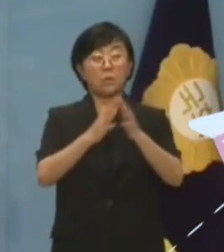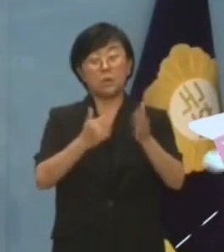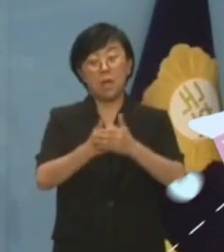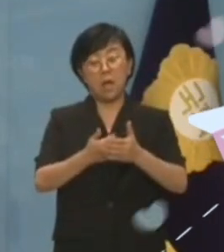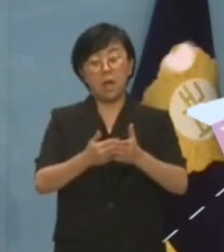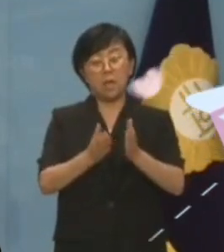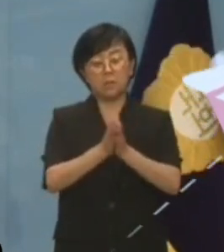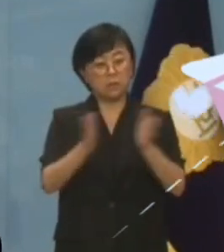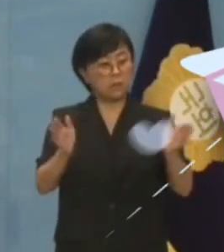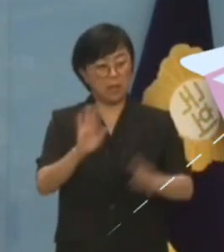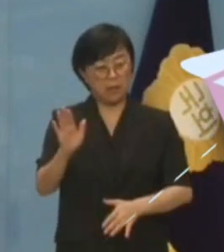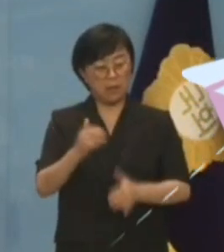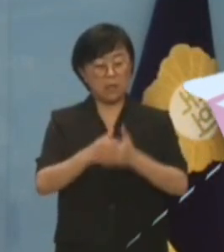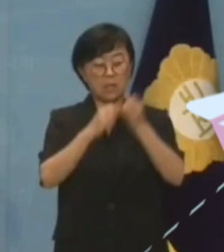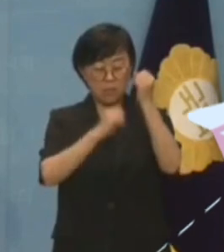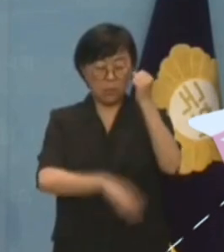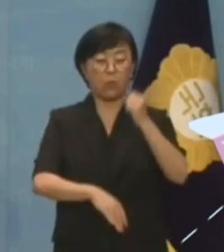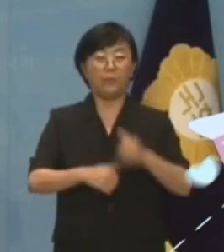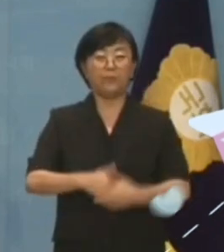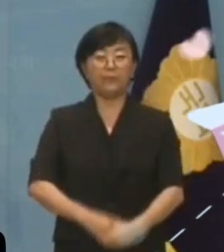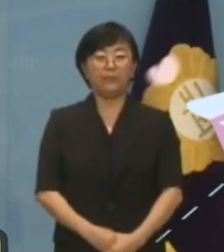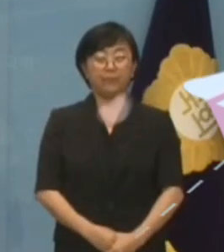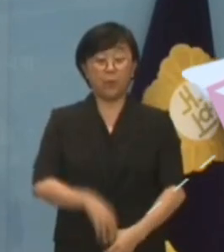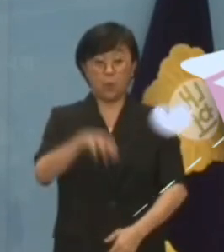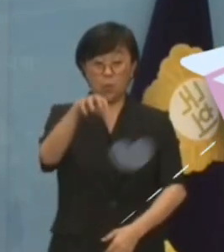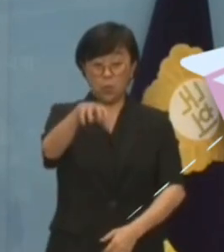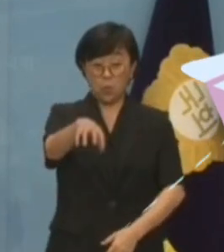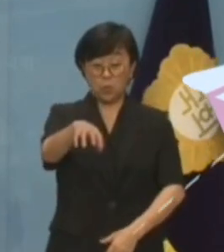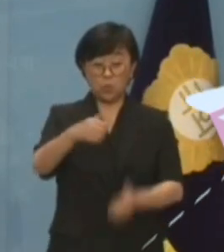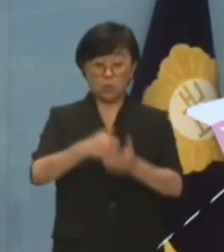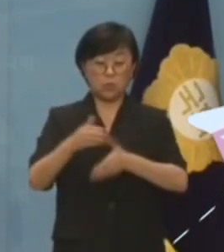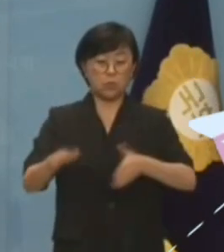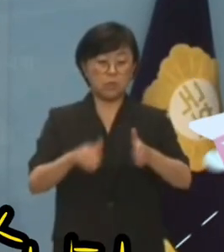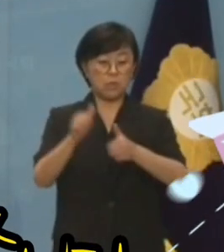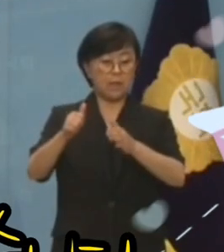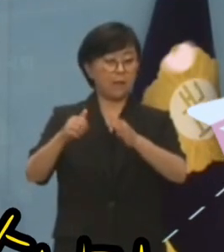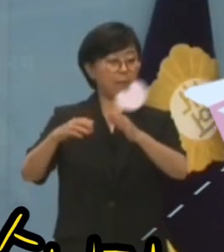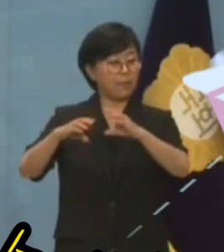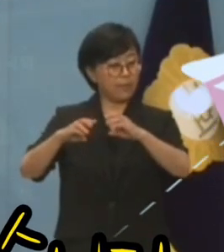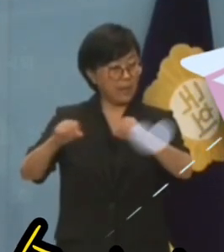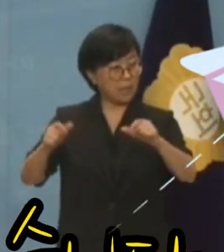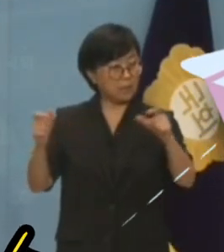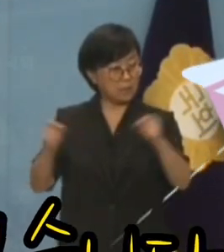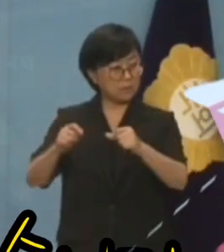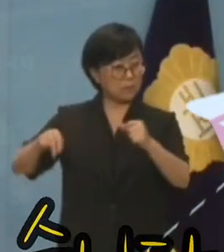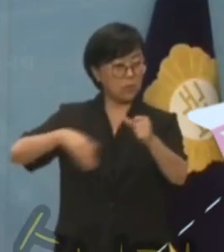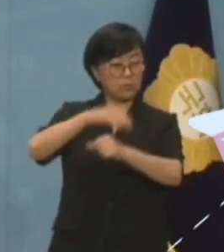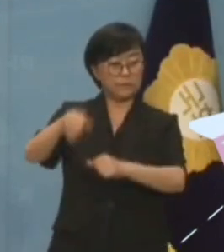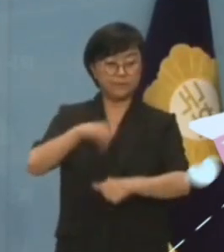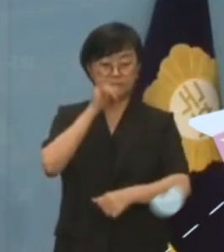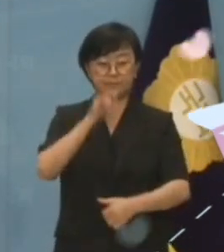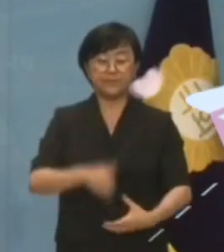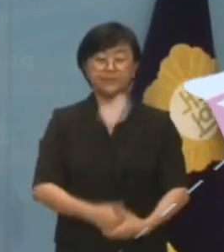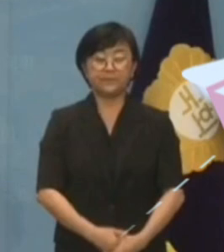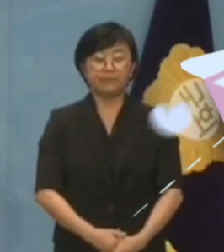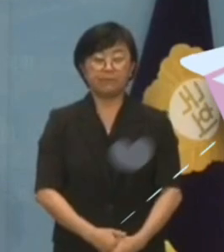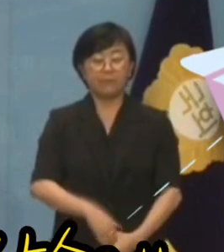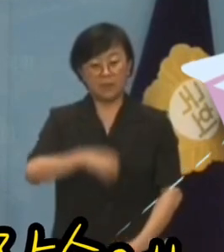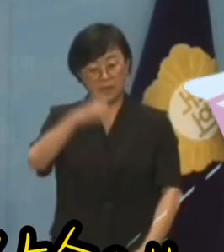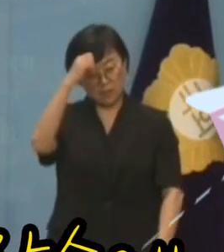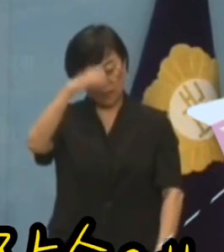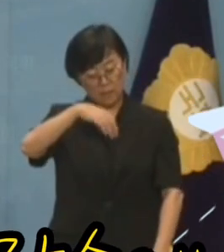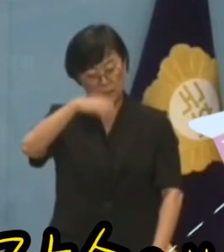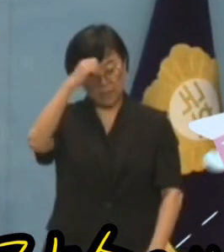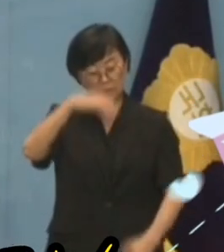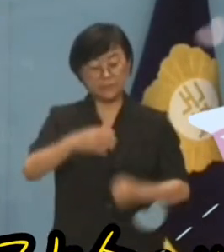관례고 상식입니다. 장소 역시 도지사 일가 땅 인근으로 알려졌습니다. 그저